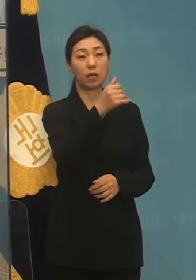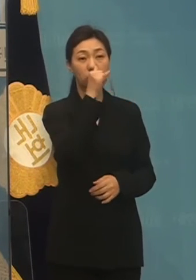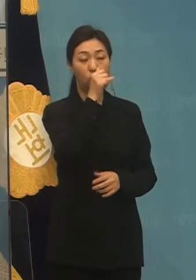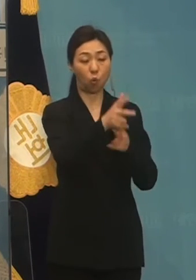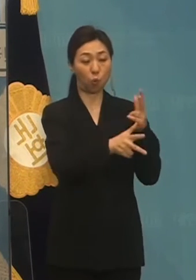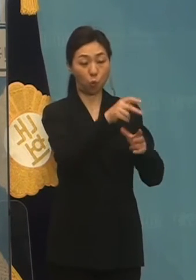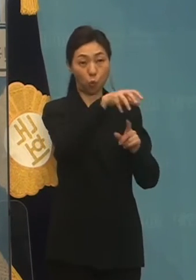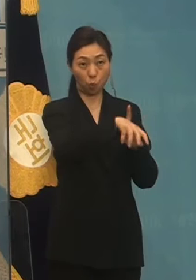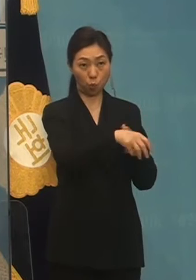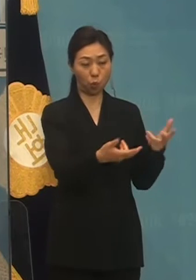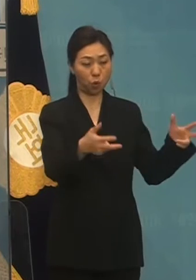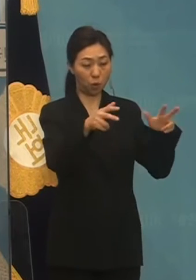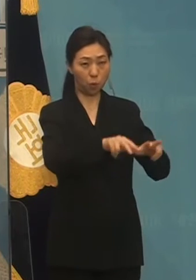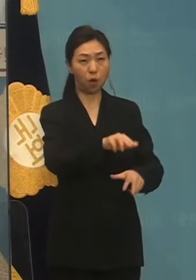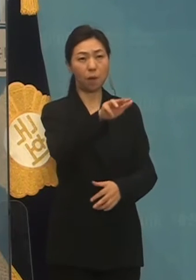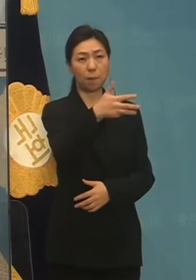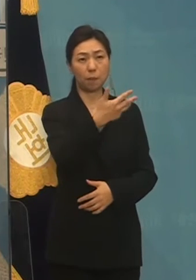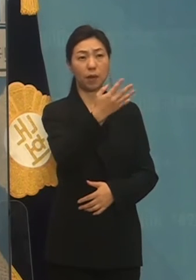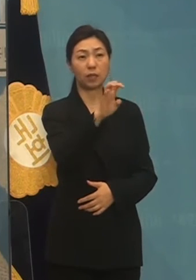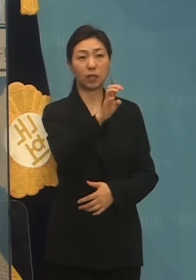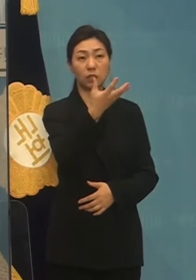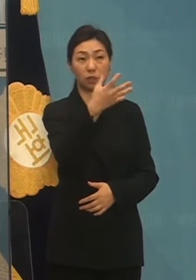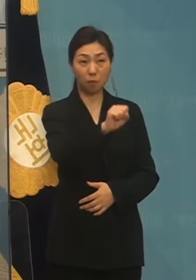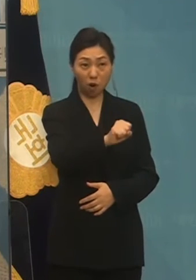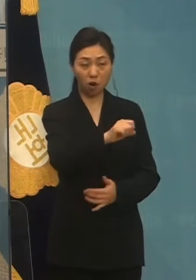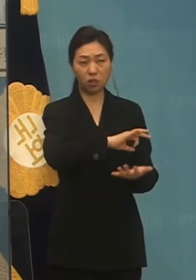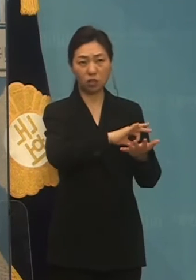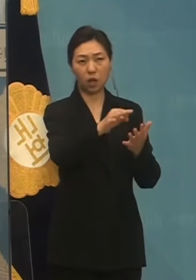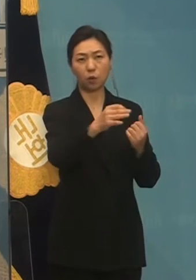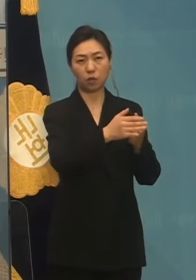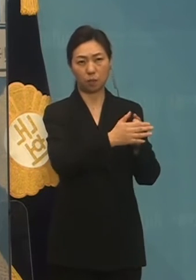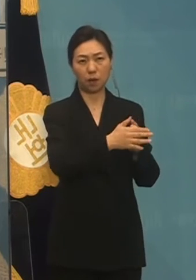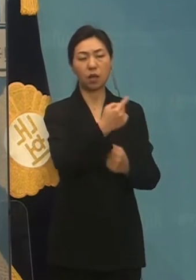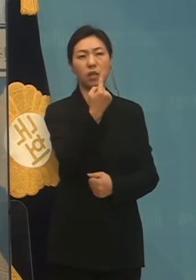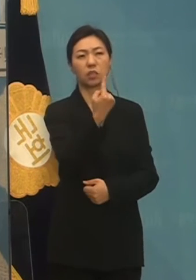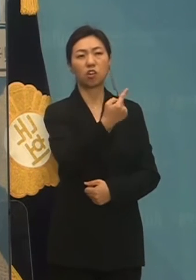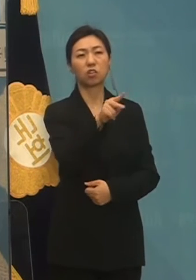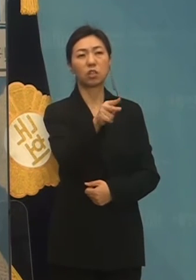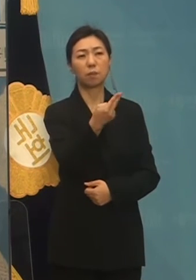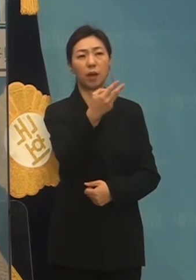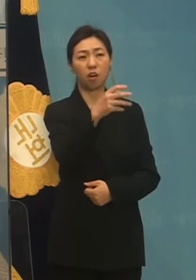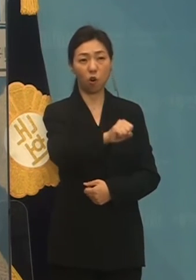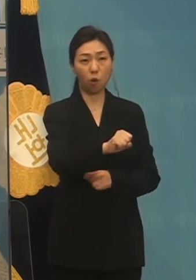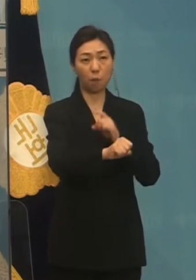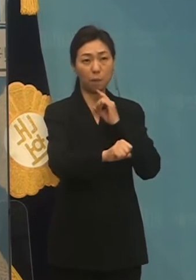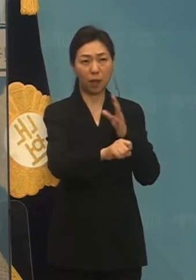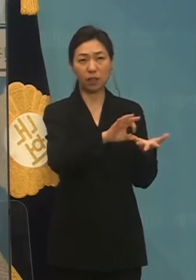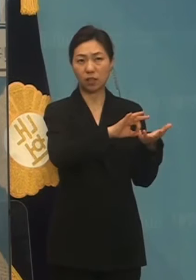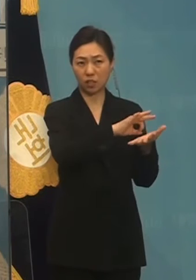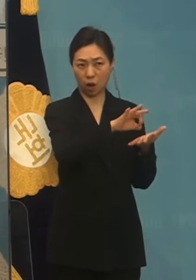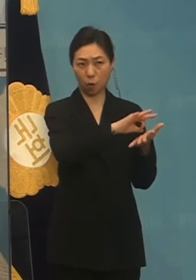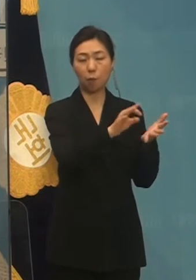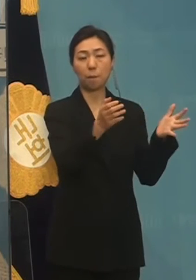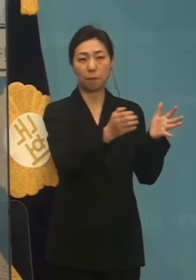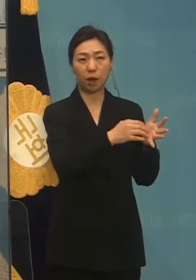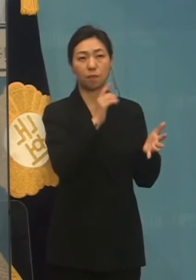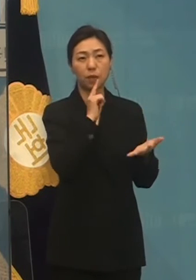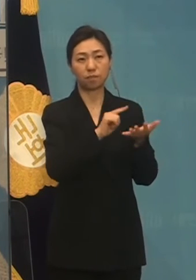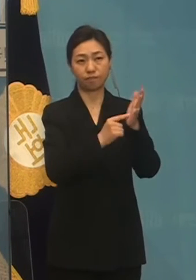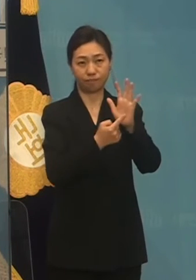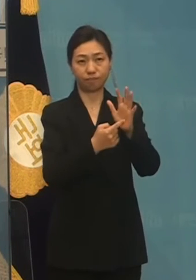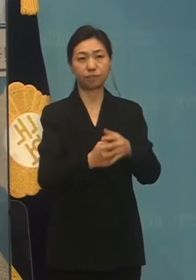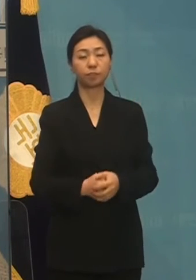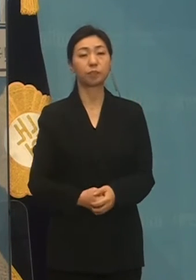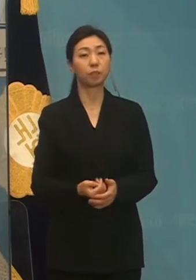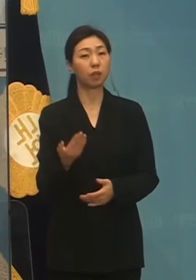부지 공사 304억 원이 들어가 합해봐야 1,200억만 들어갔다고 말한 바 있습니다. 이